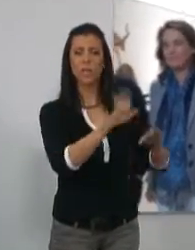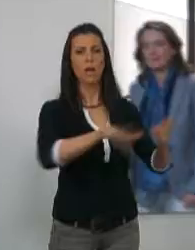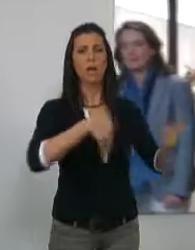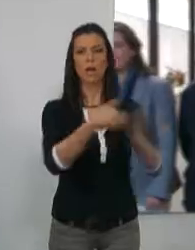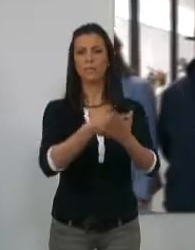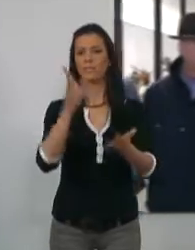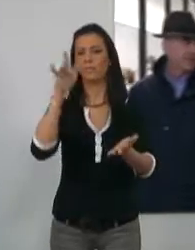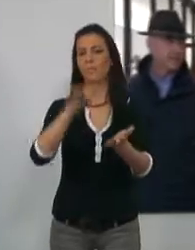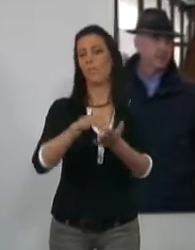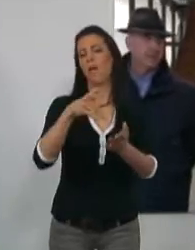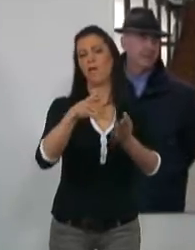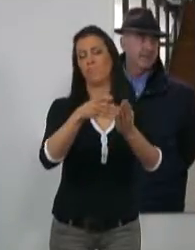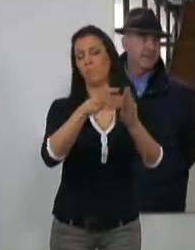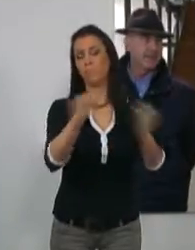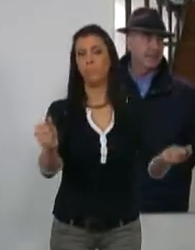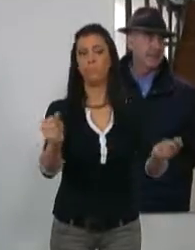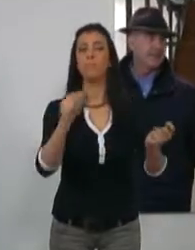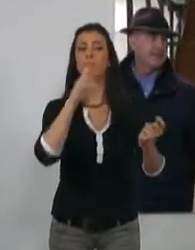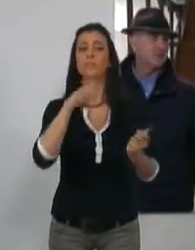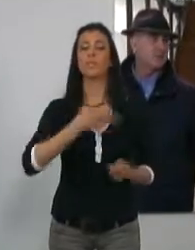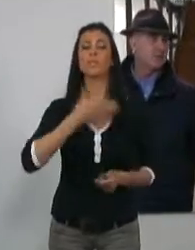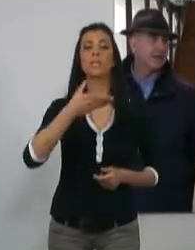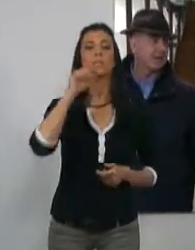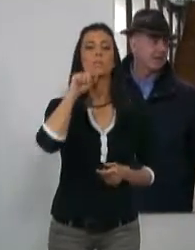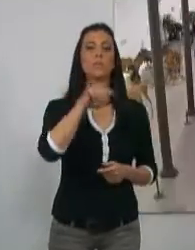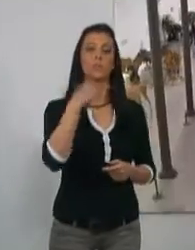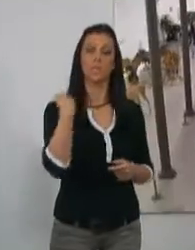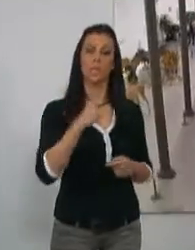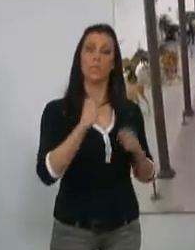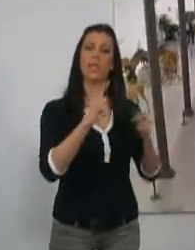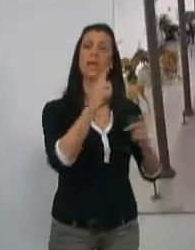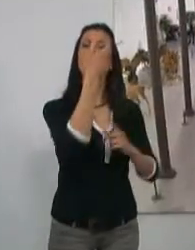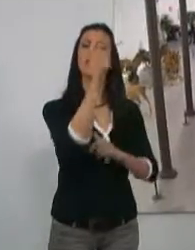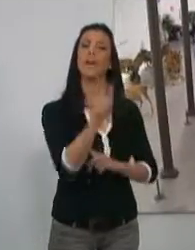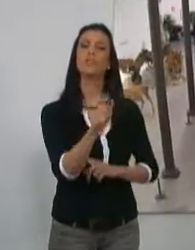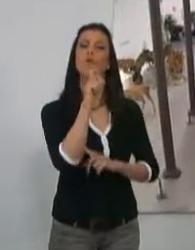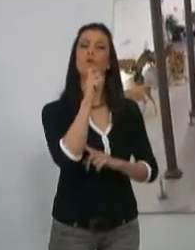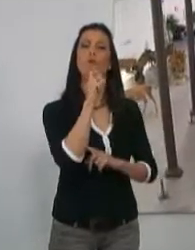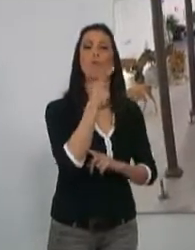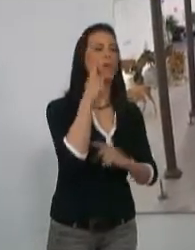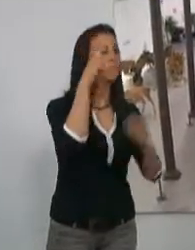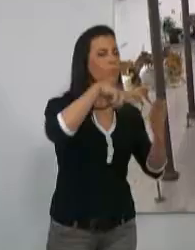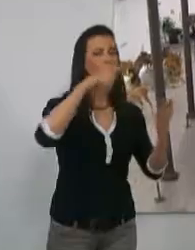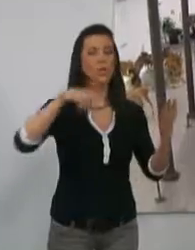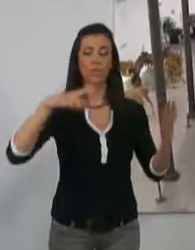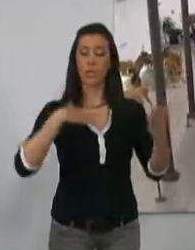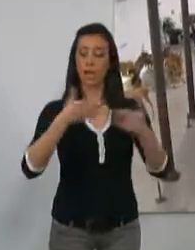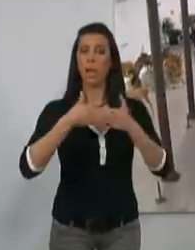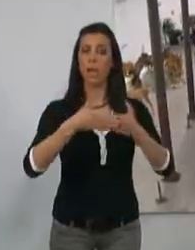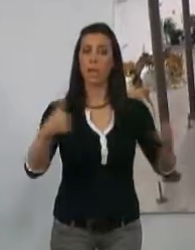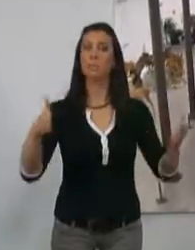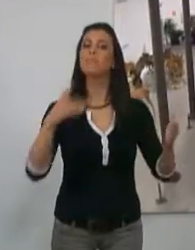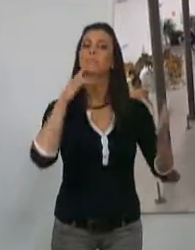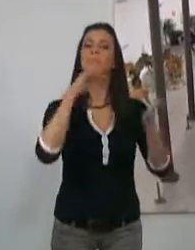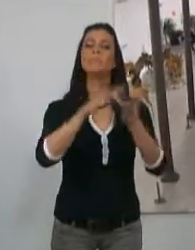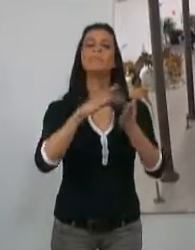hasta su práctica extinción. La primera edil motileña ha dado algunos datos sobre la exposición que abrirá su